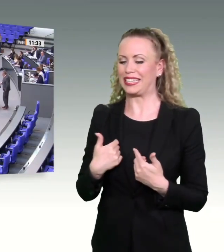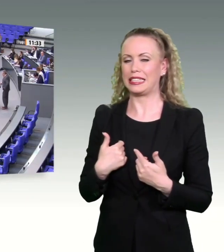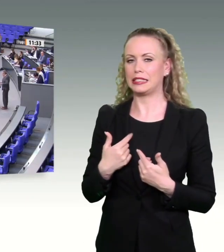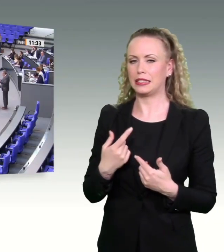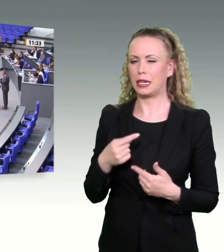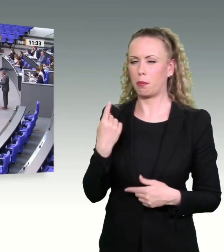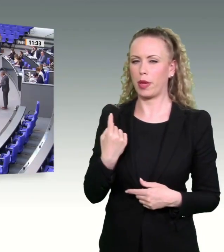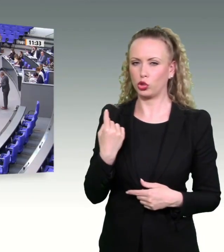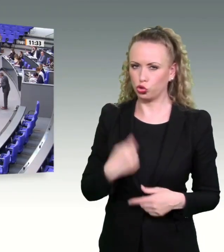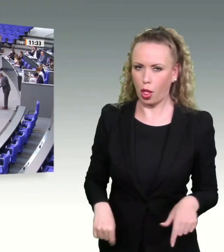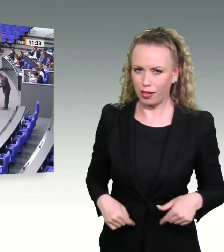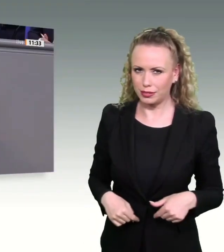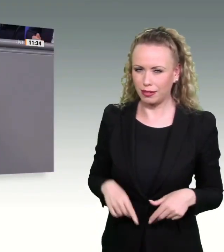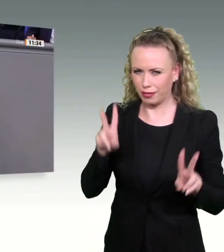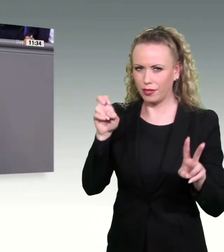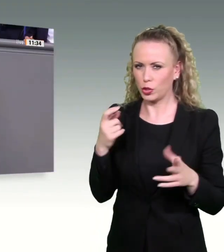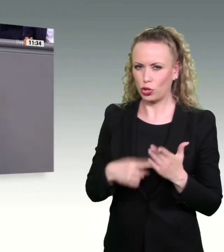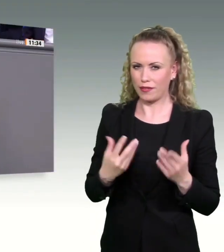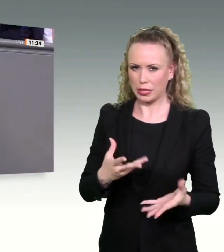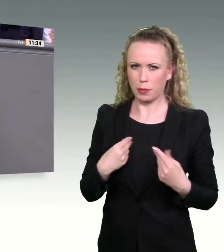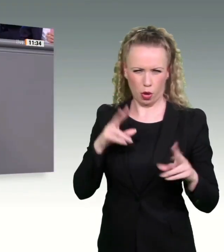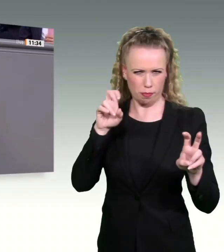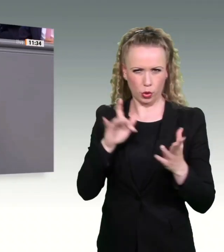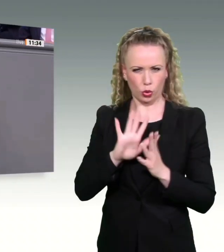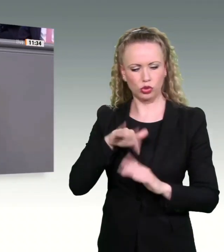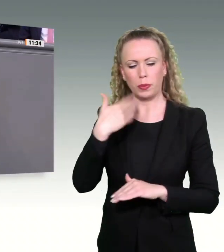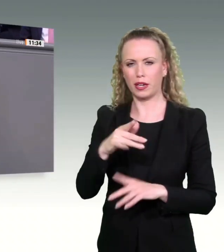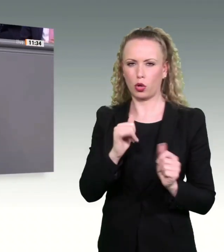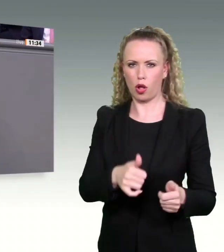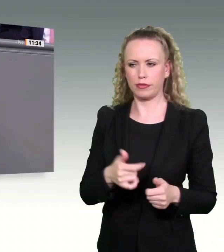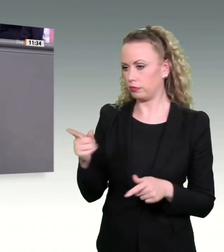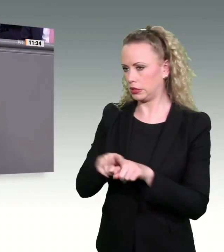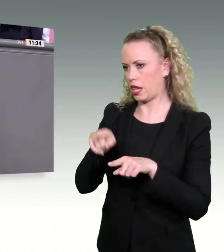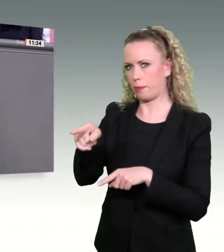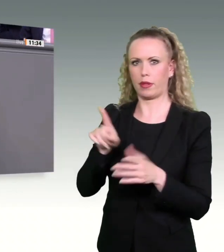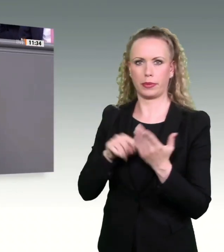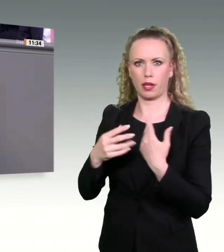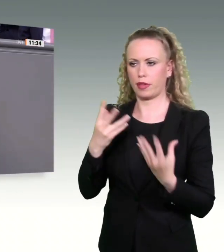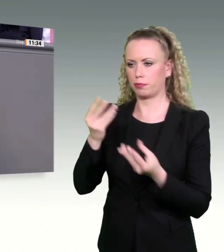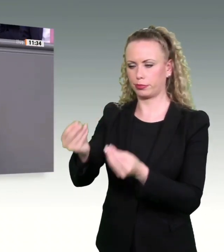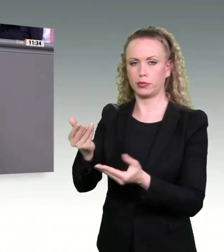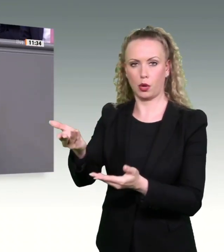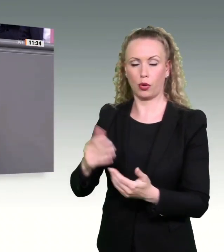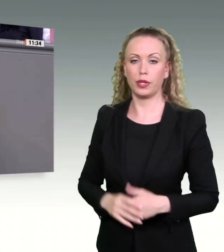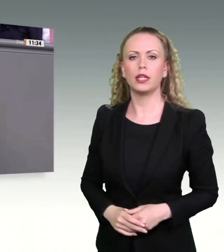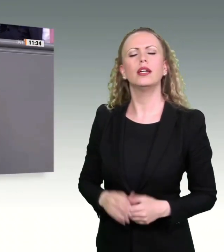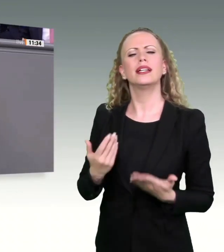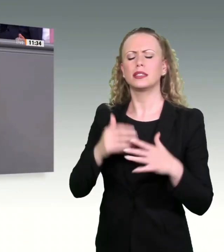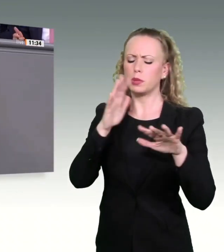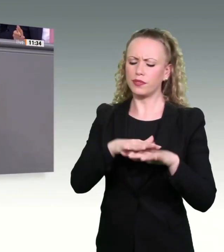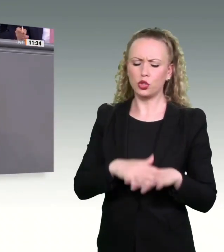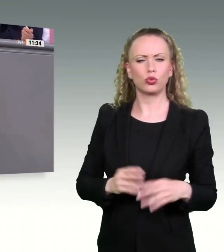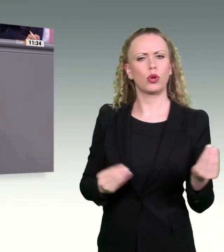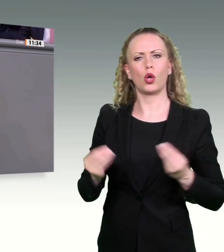fordern unter anderem Investitionen in die Verkehrswege, die Ertüchtigung von Straßen, die Verbesserung der Schieneninfrastruktur, den Ausbau des Nahverkehrs.